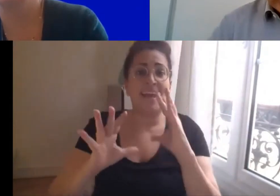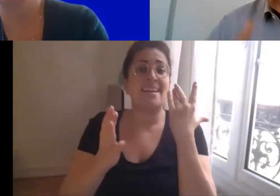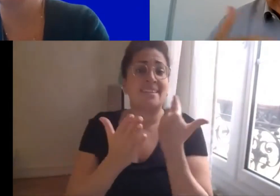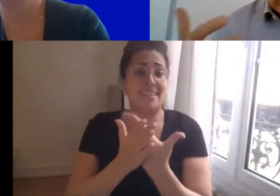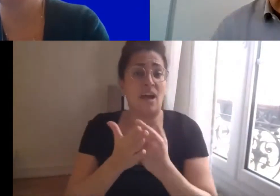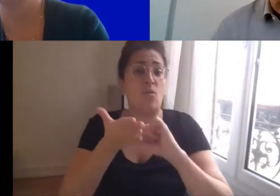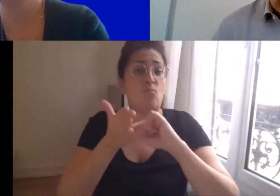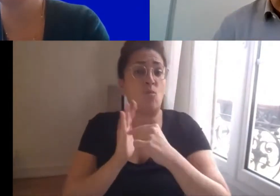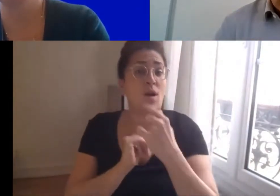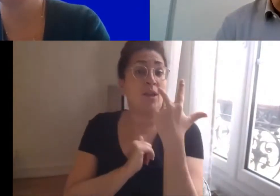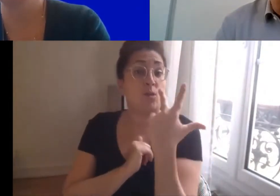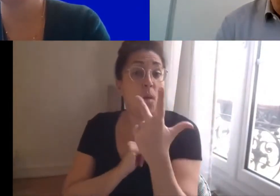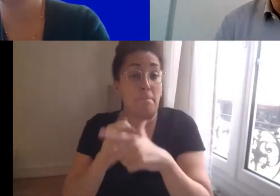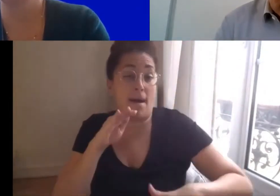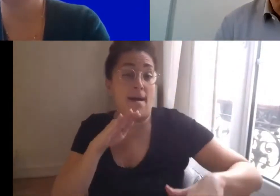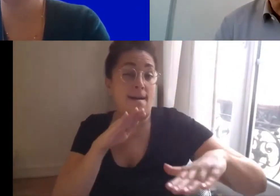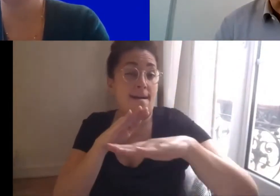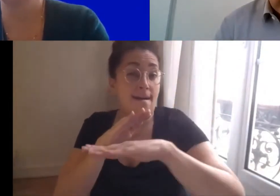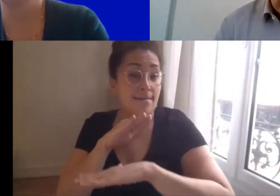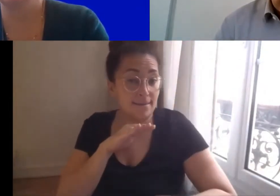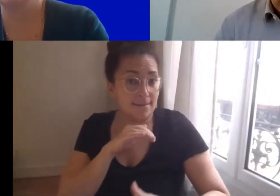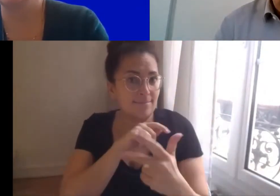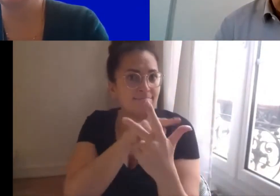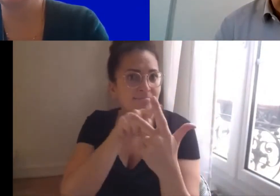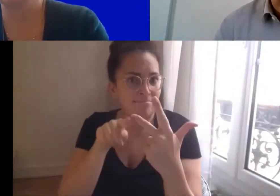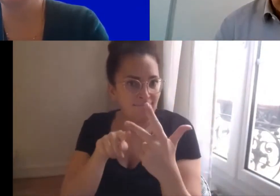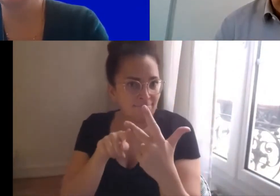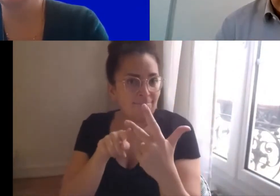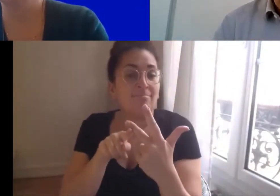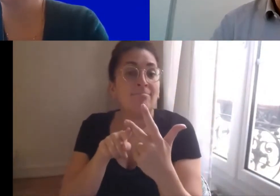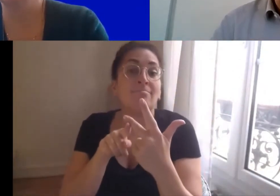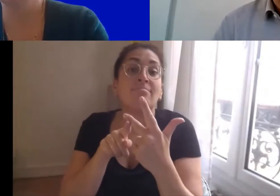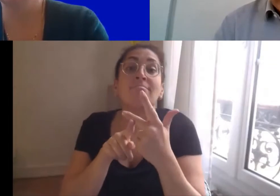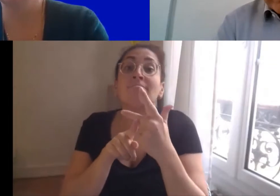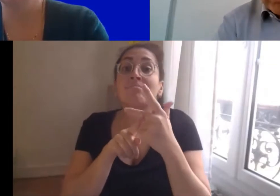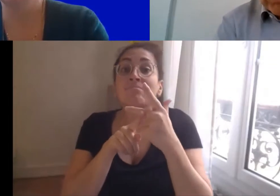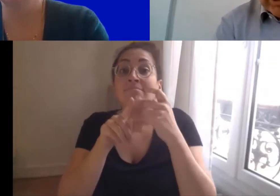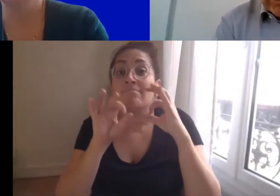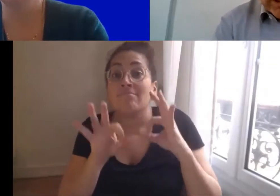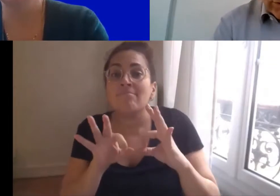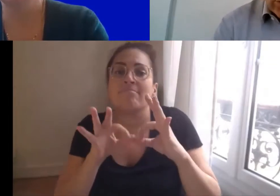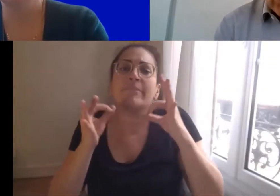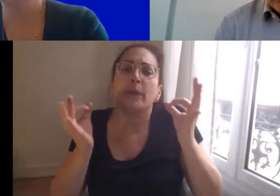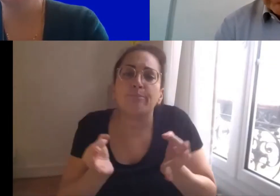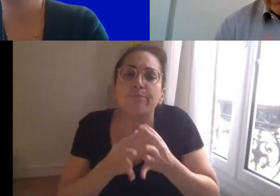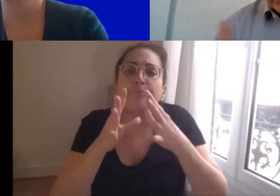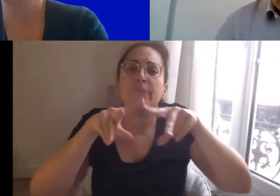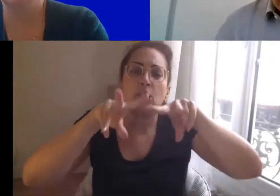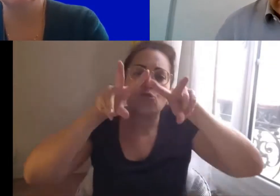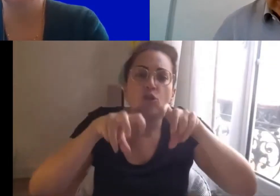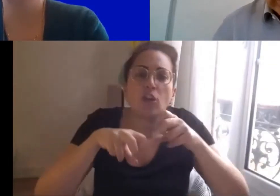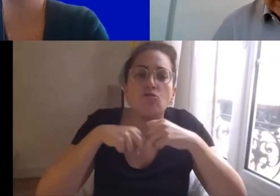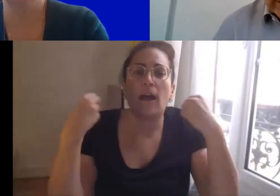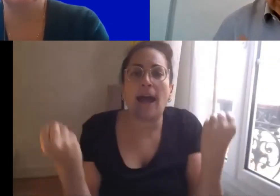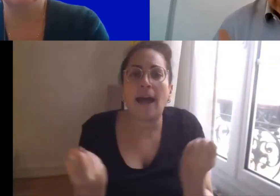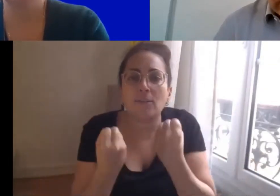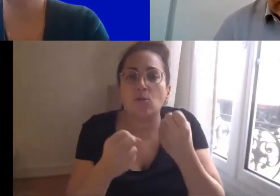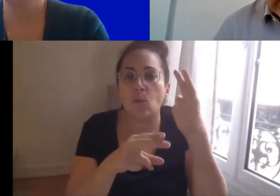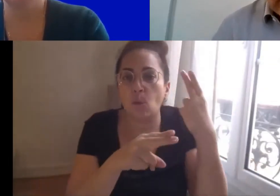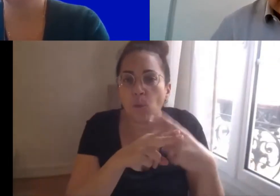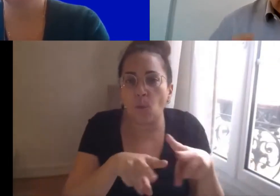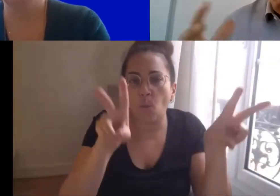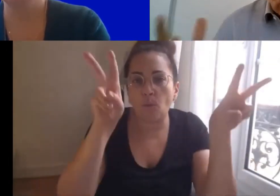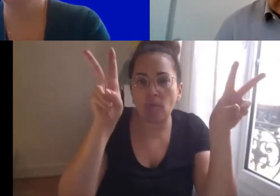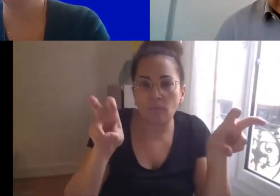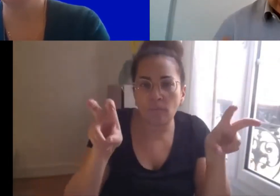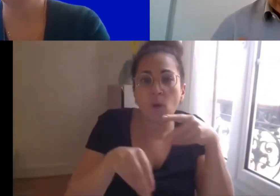et là-dedans, il rentre effectivement des recherches que parfois on appelle des recherches actions ou des recherches finalisées suivant